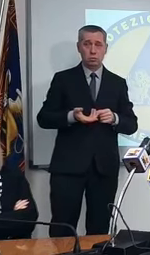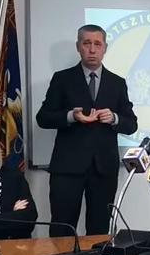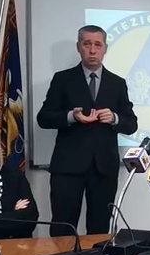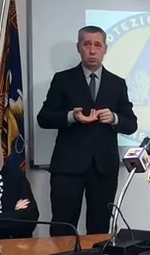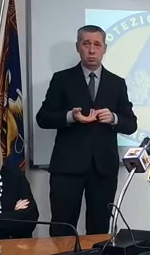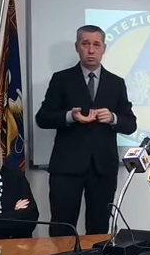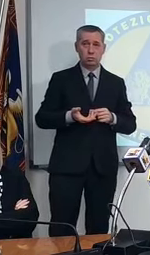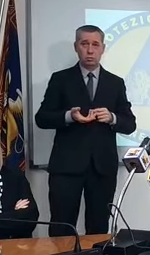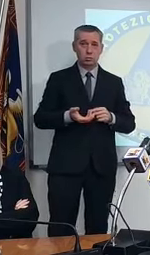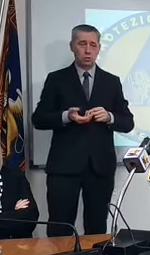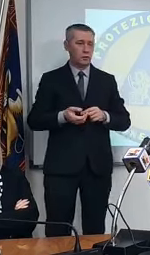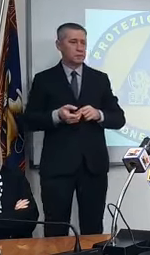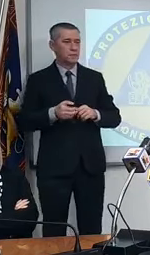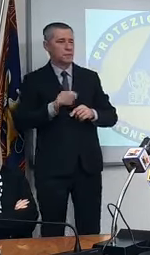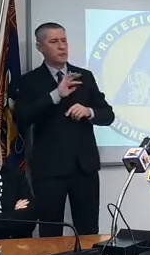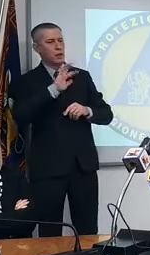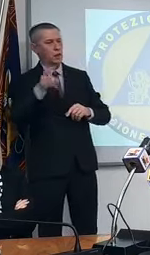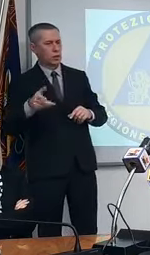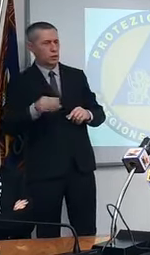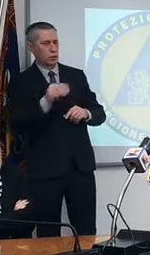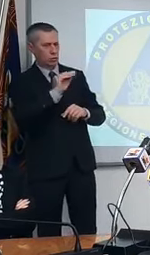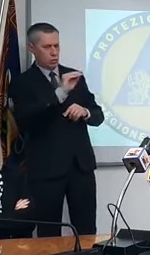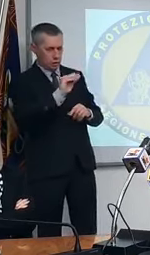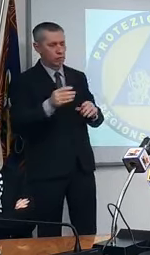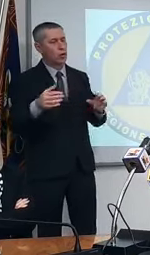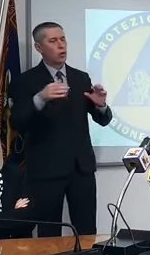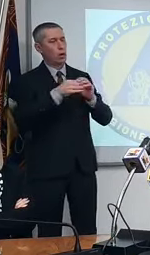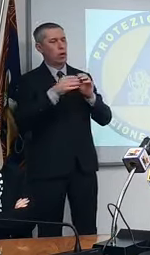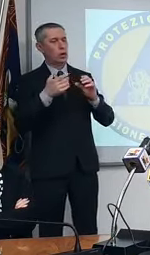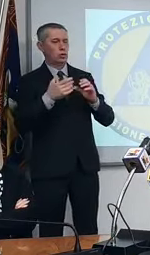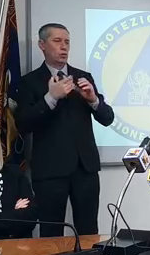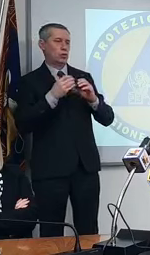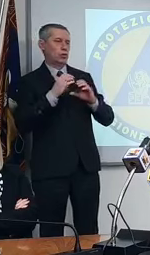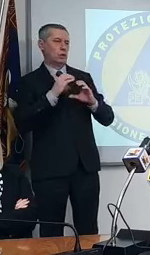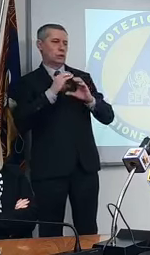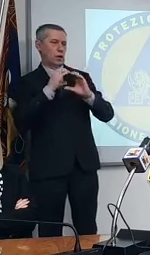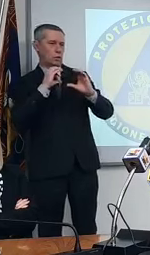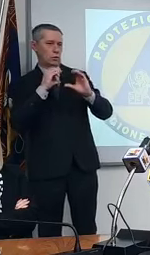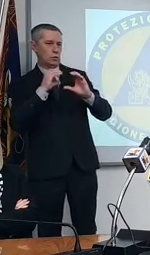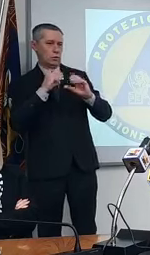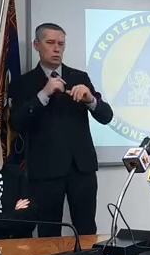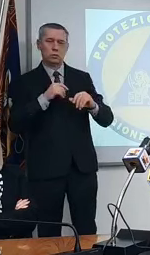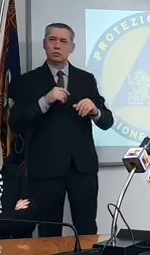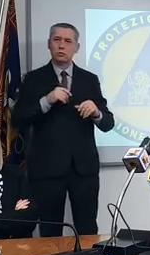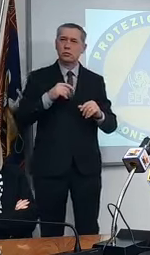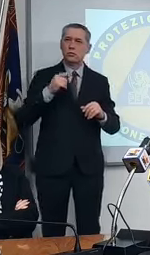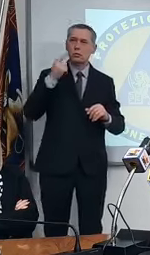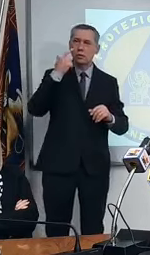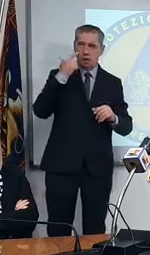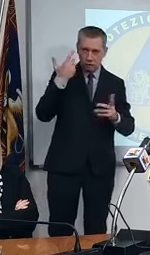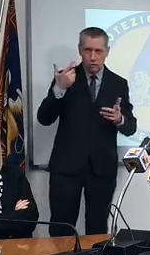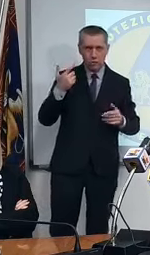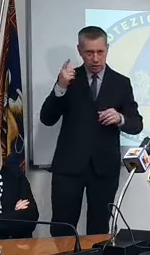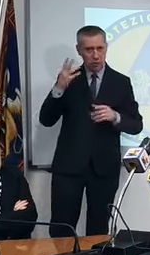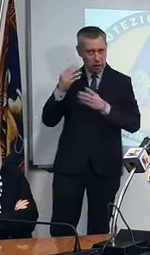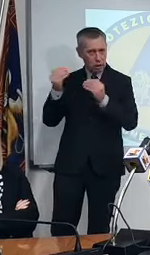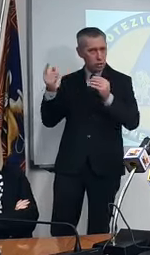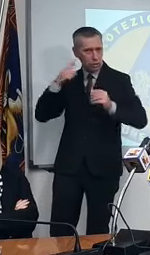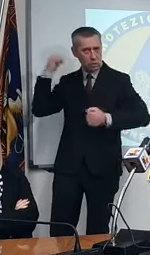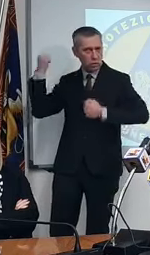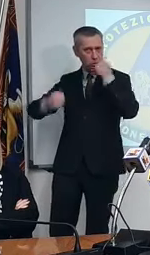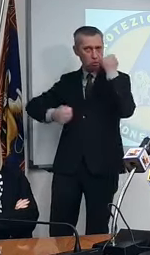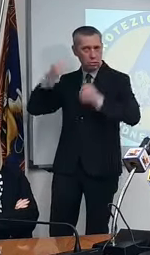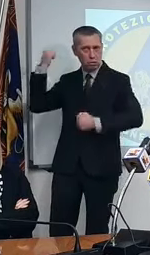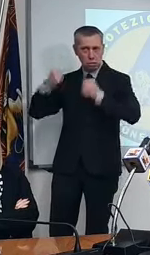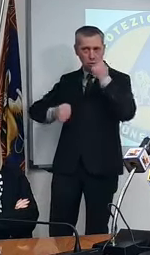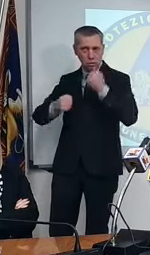eh madonna un'altra cosa invece del piano trasporti di cui ha già accennato prima ho visto che si è scomodato cioè il mondo intero si è scomodato per una